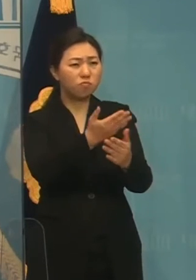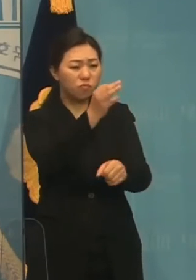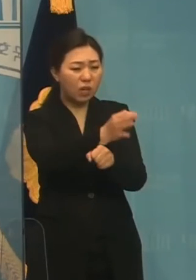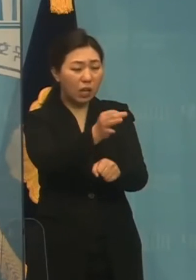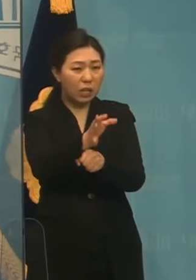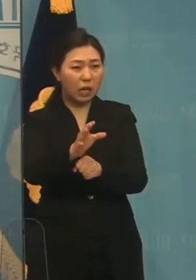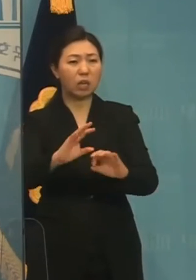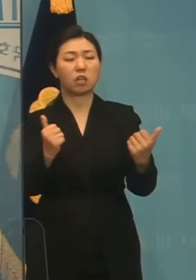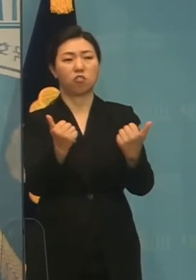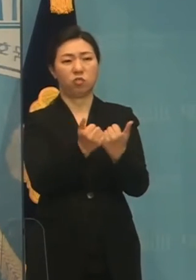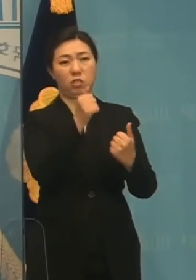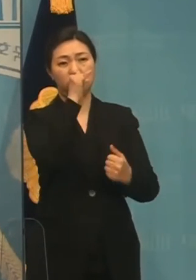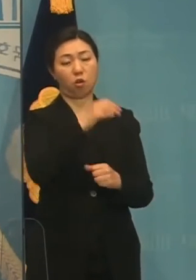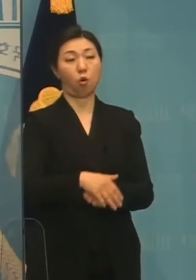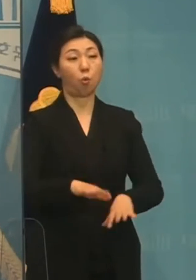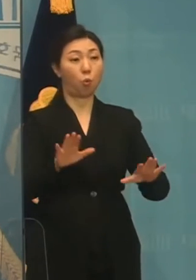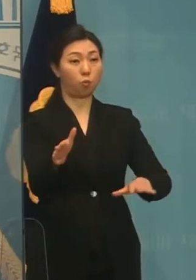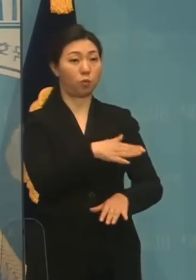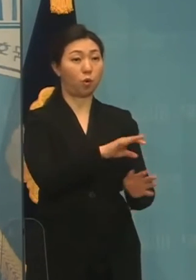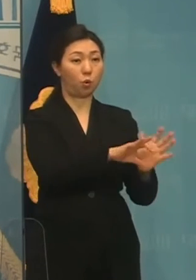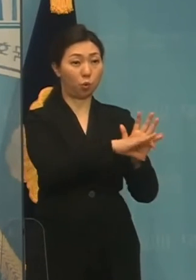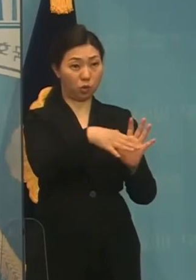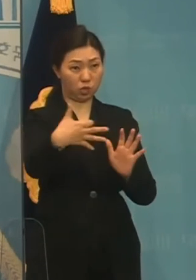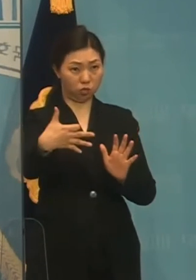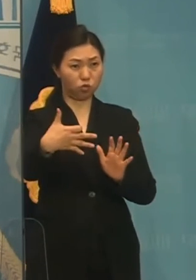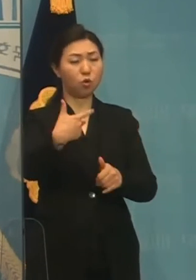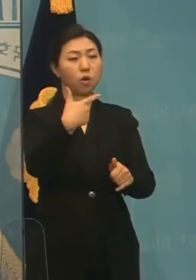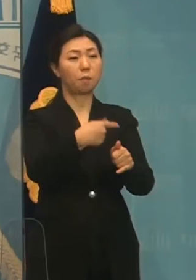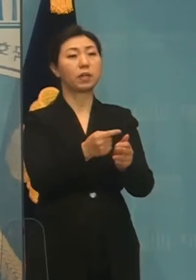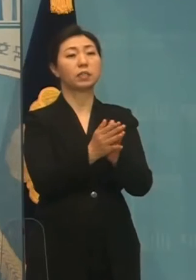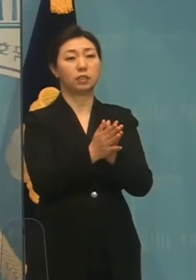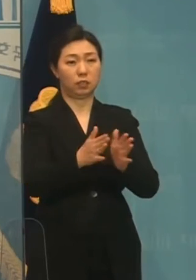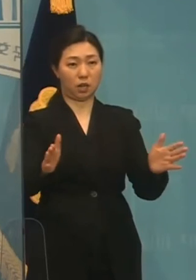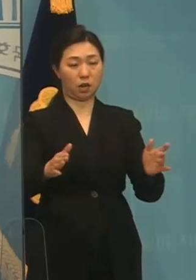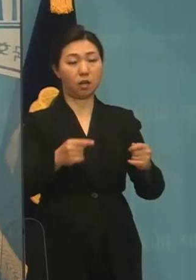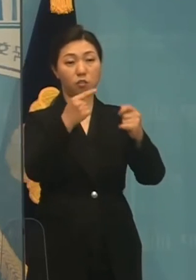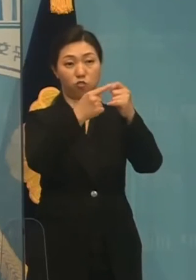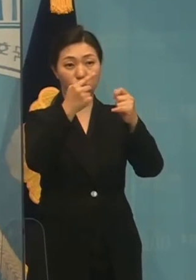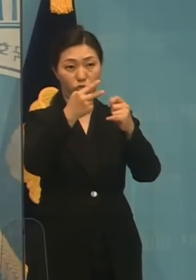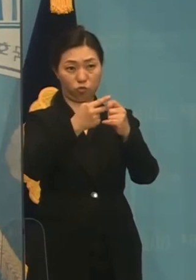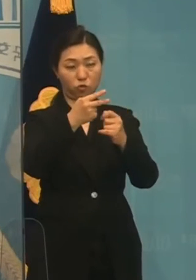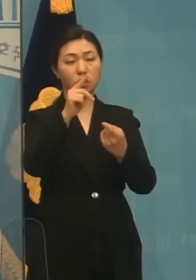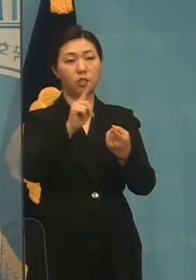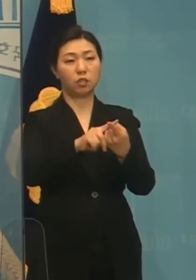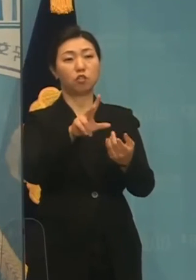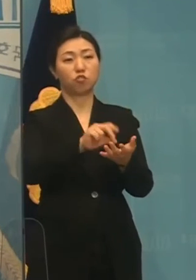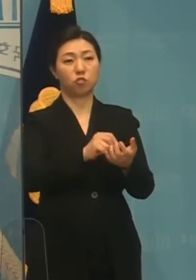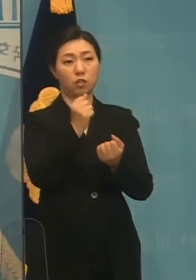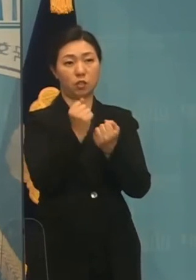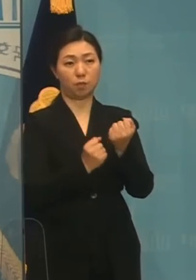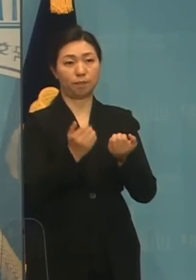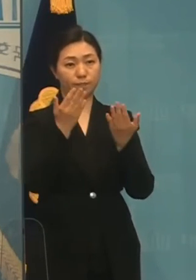드디어 코로나 백신 접종이 시작됐습니다. 두 가지 현안에 대해서 브리핑 드리겠습니다.